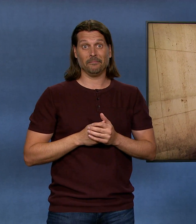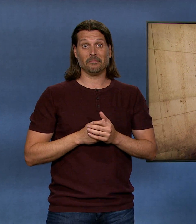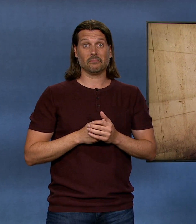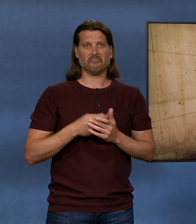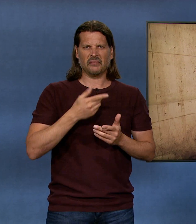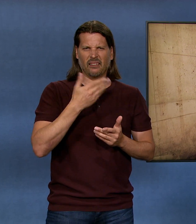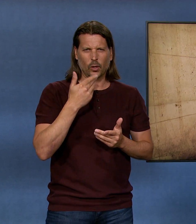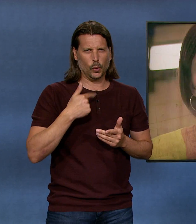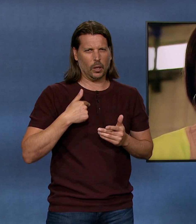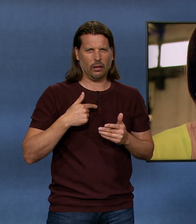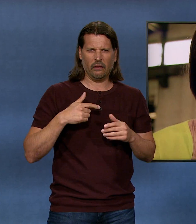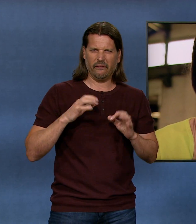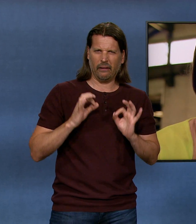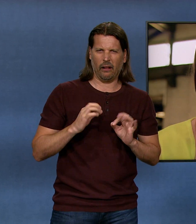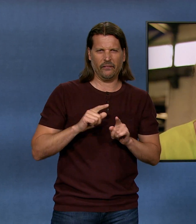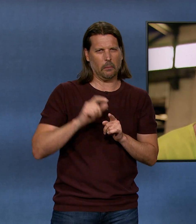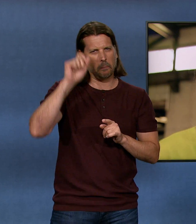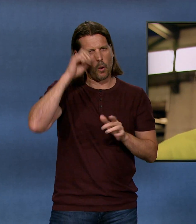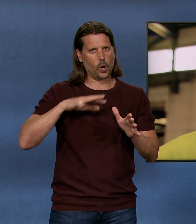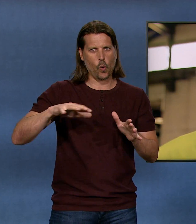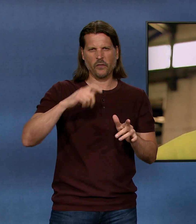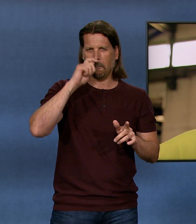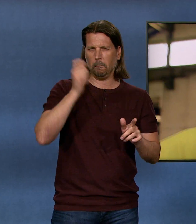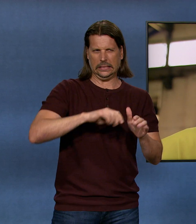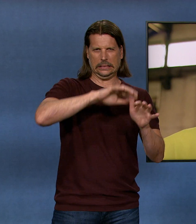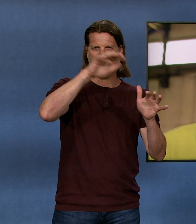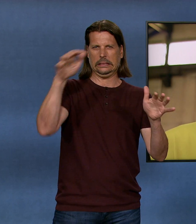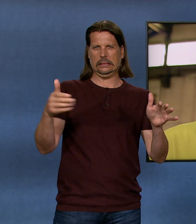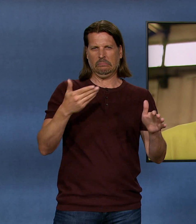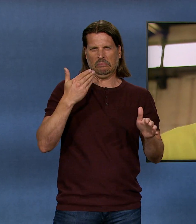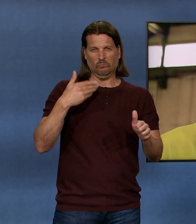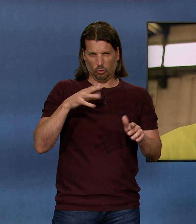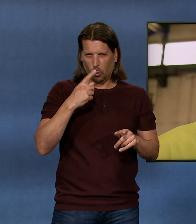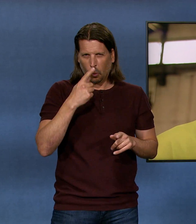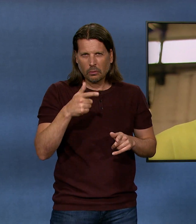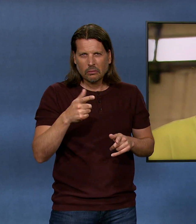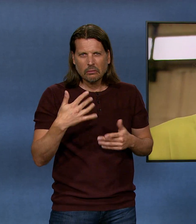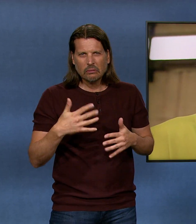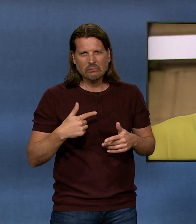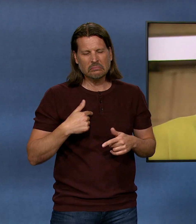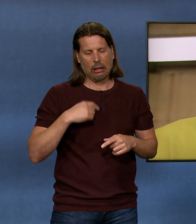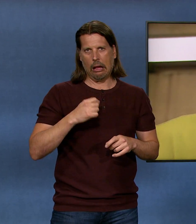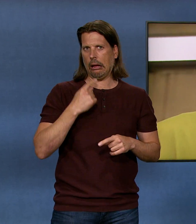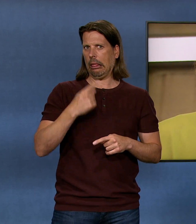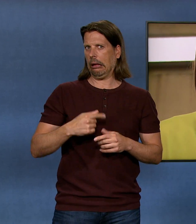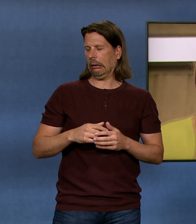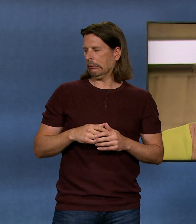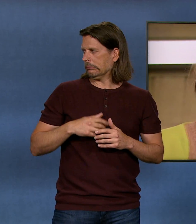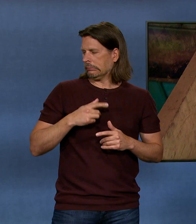einem Niststock auf einem Bauernhof gestanden bist, ist so schmückt. Also es ist wirklich gruselig, wenn ich